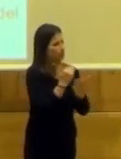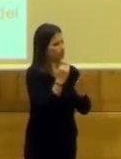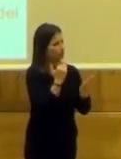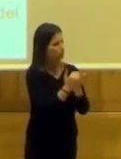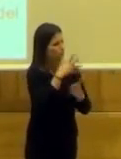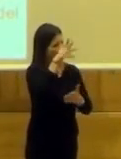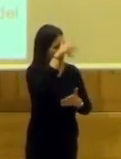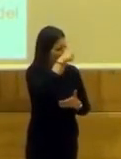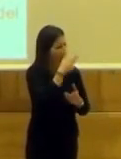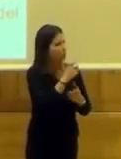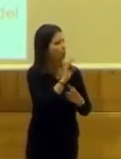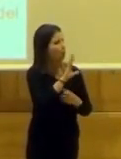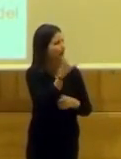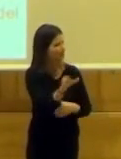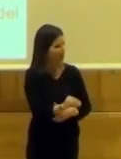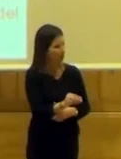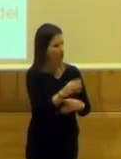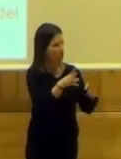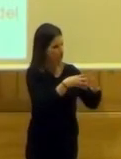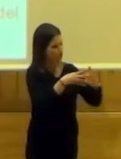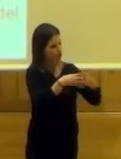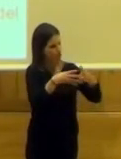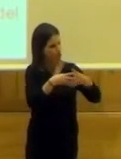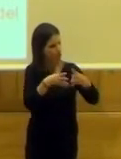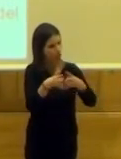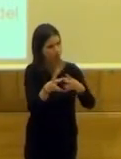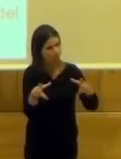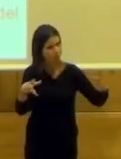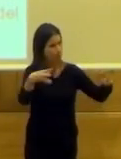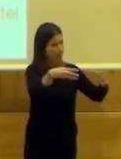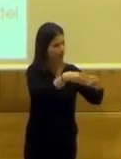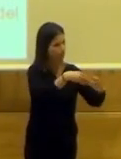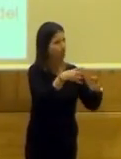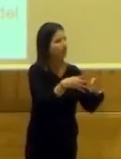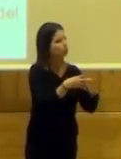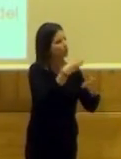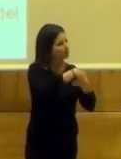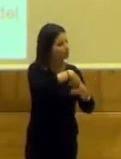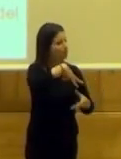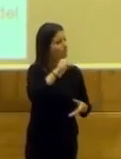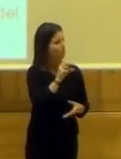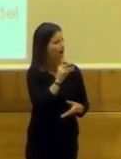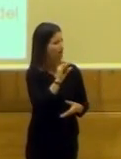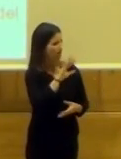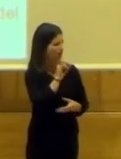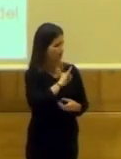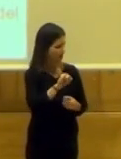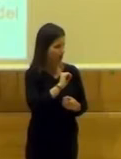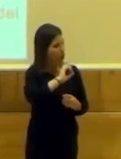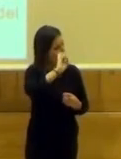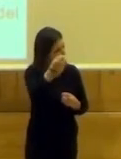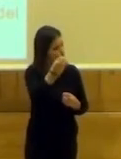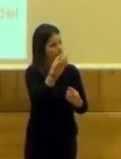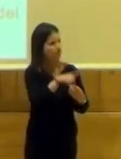y asiático, toda una serie de estructuras a las que la votinamos dentro de la estructura de la madraza, más otras cátedras que creamos,